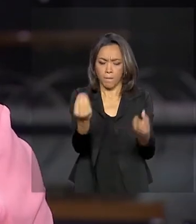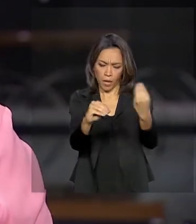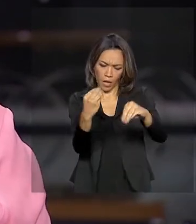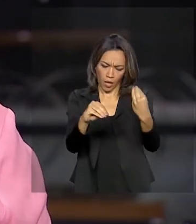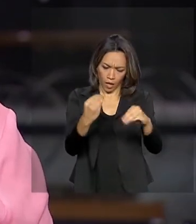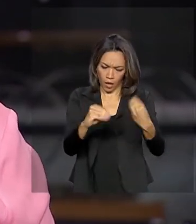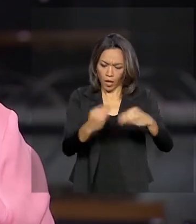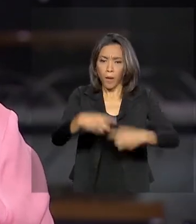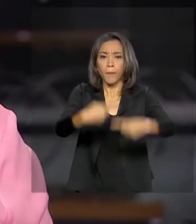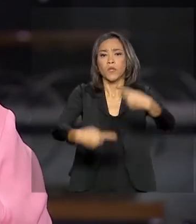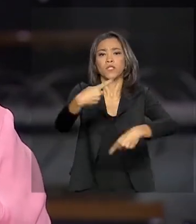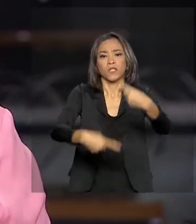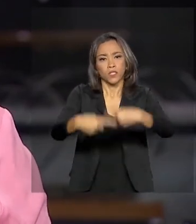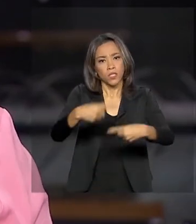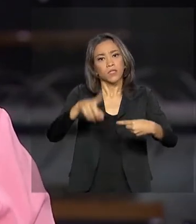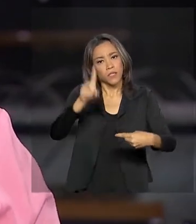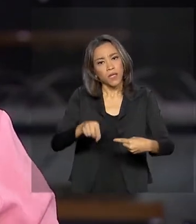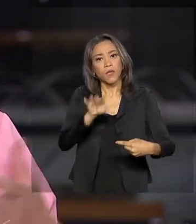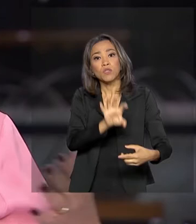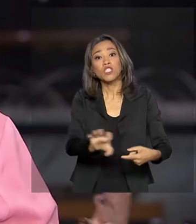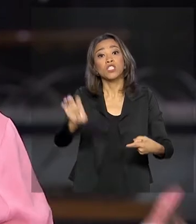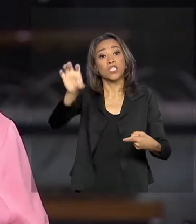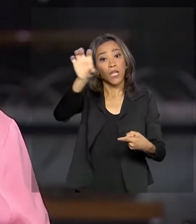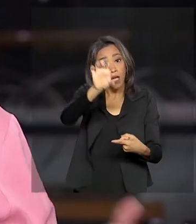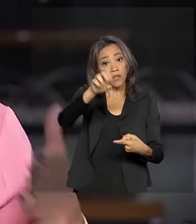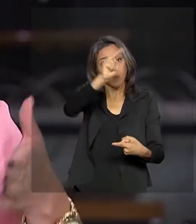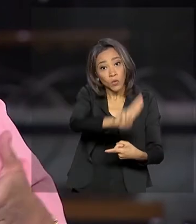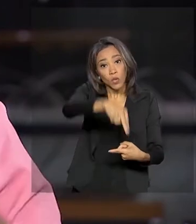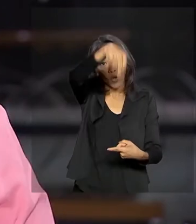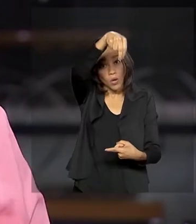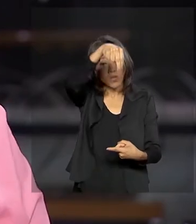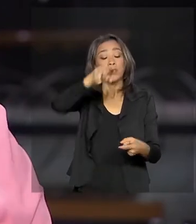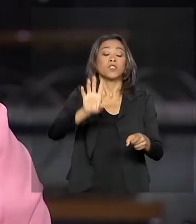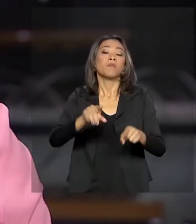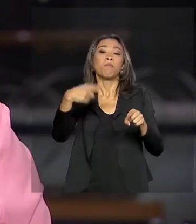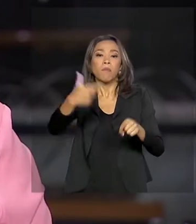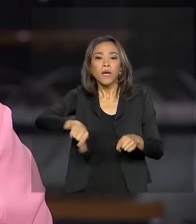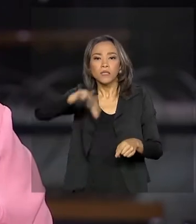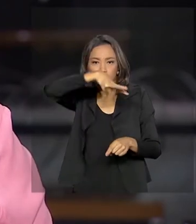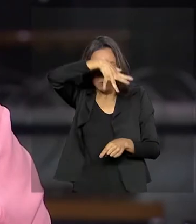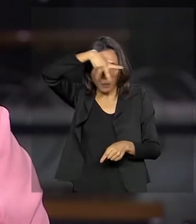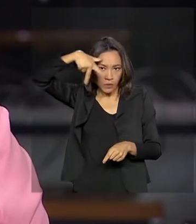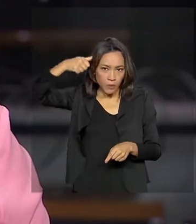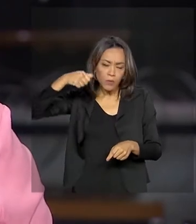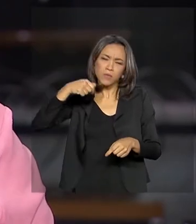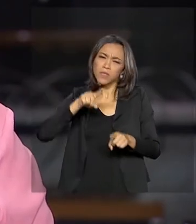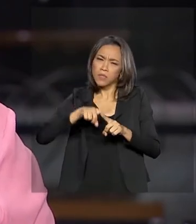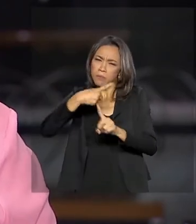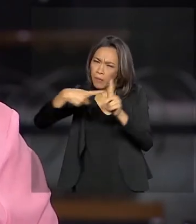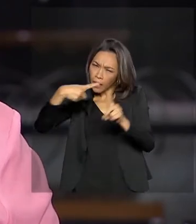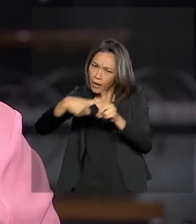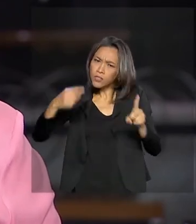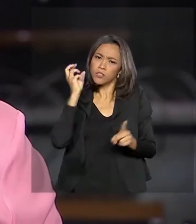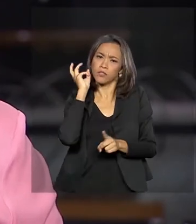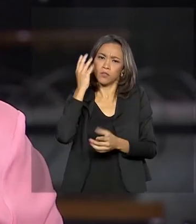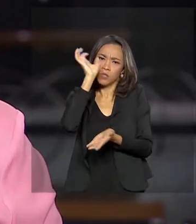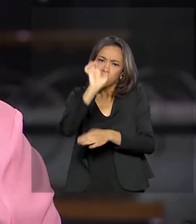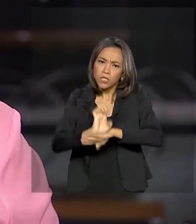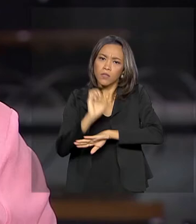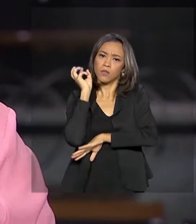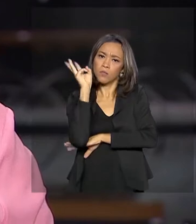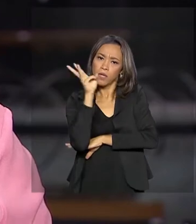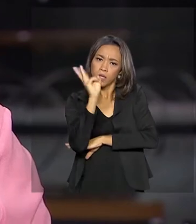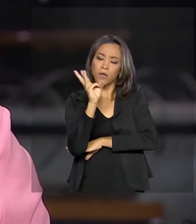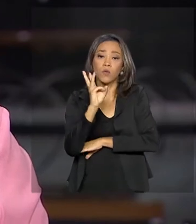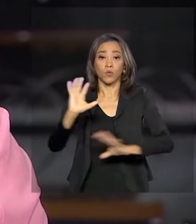Legal, que é formada pelos estados da região norte do país, mais o Mato Grosso e parte do Maranhão. A área corresponde a mais de